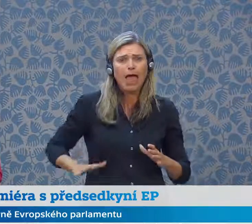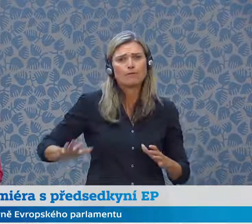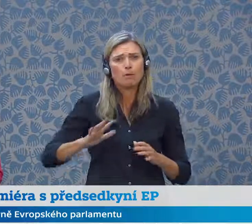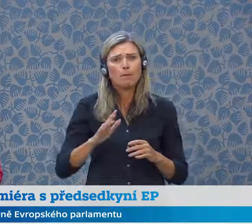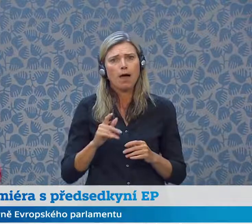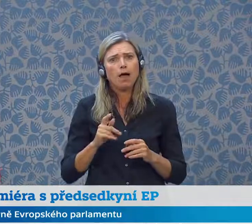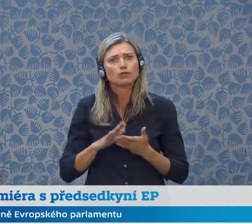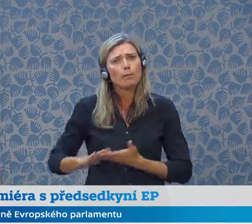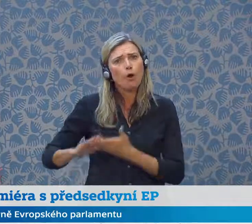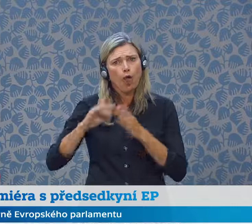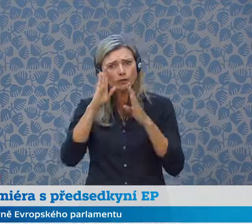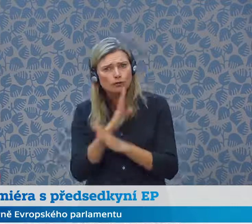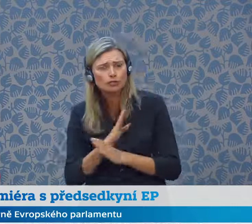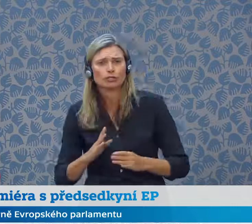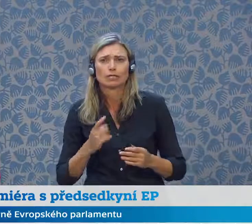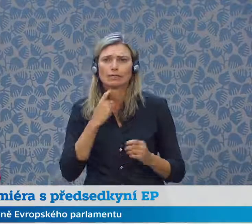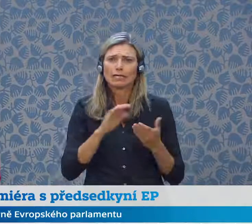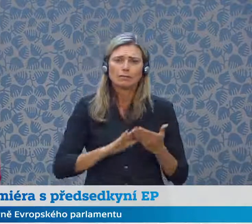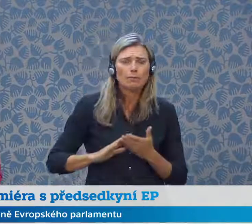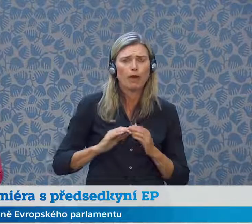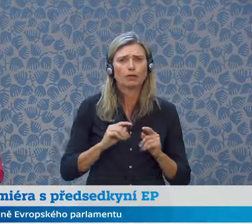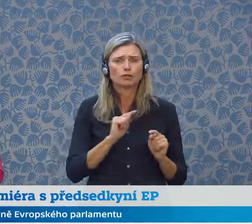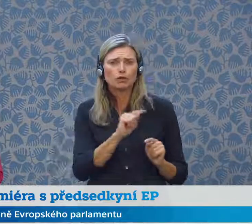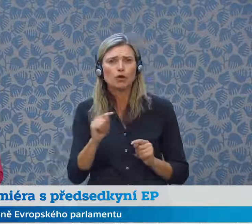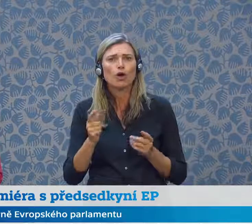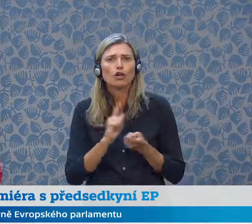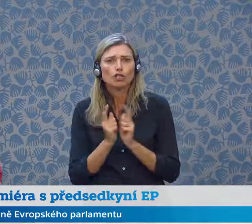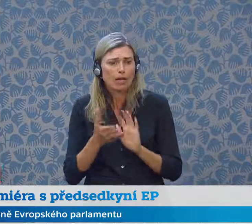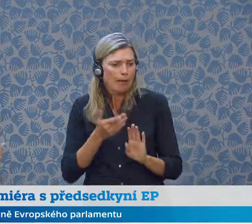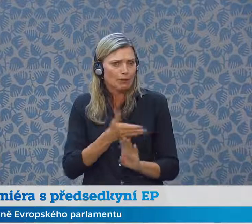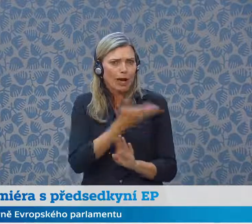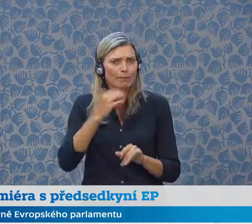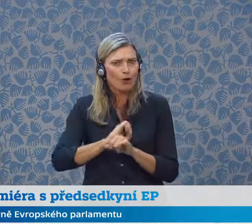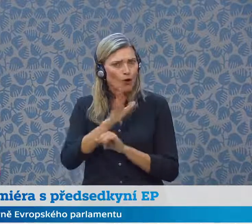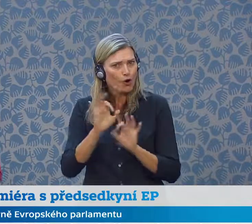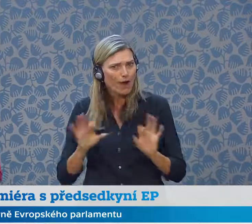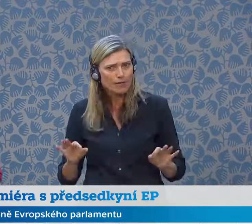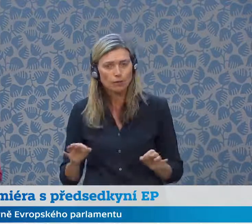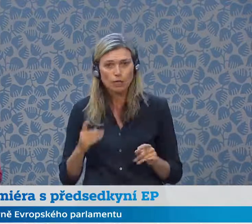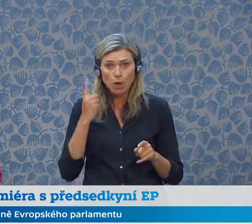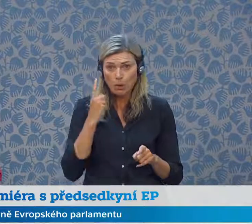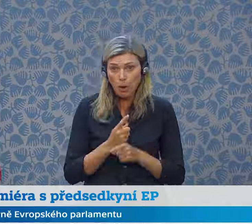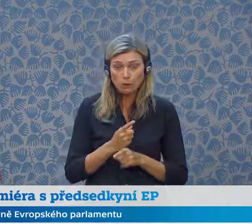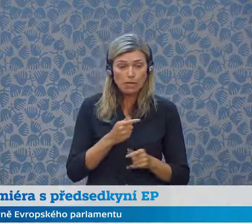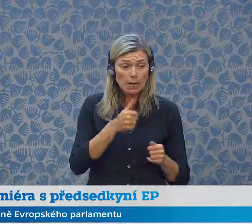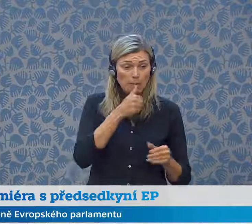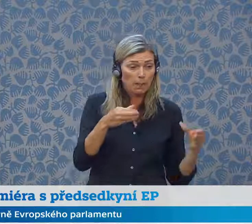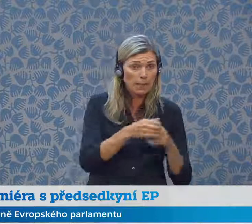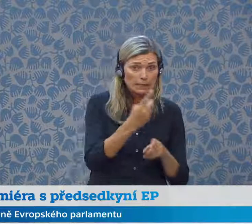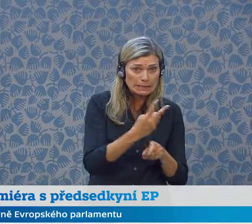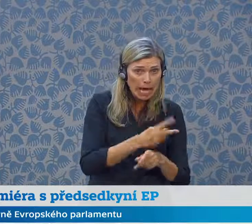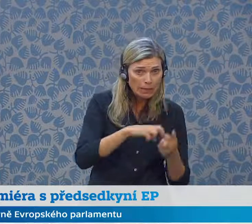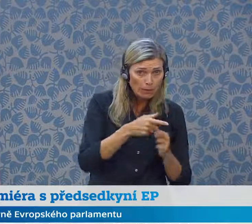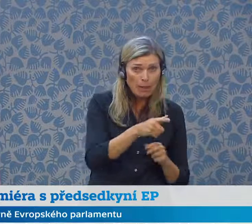věcech podílala, že by raději viděli i více Evropy během pandemie a řešení těch velkých krizí, které se nedotýkají nás jednotlivě, které se